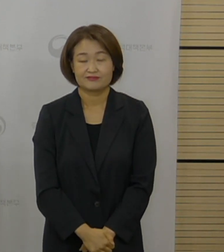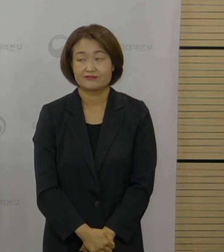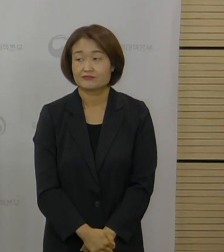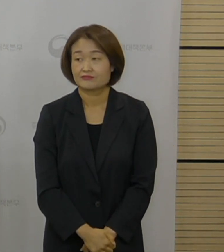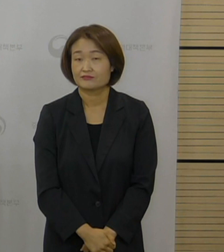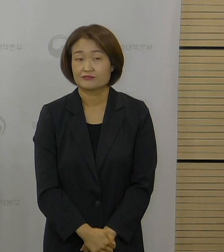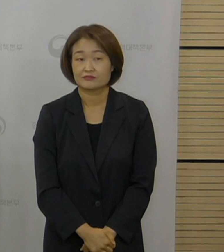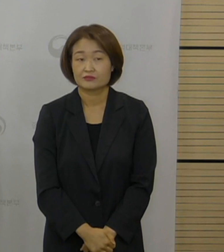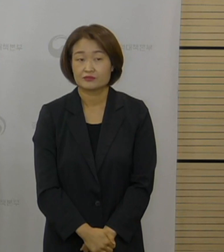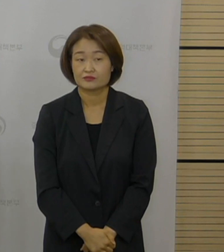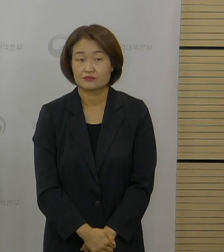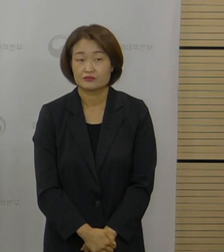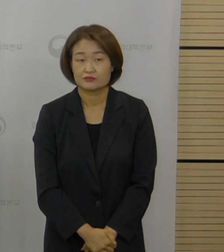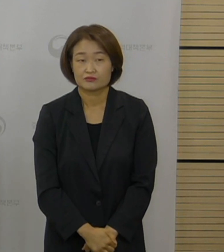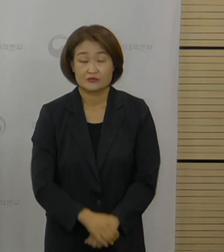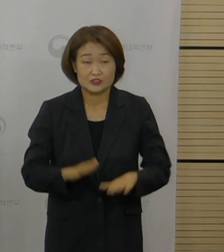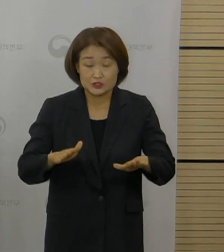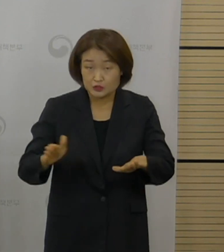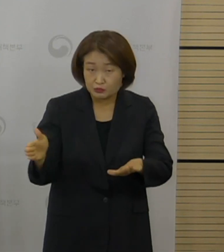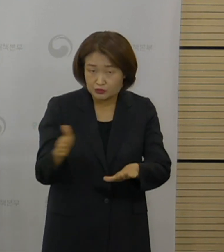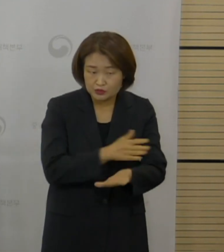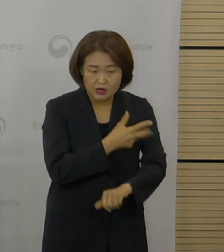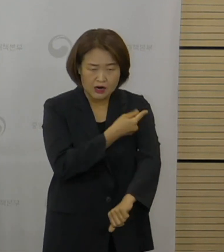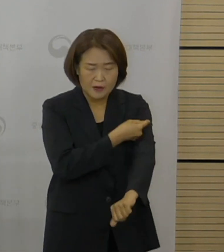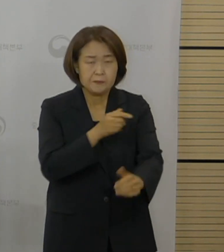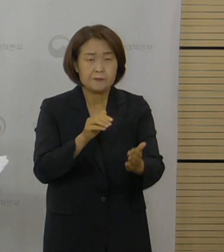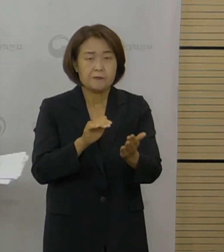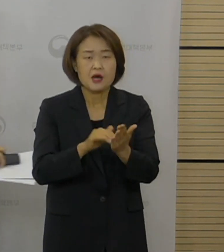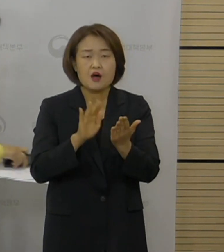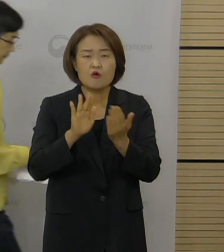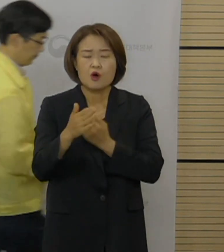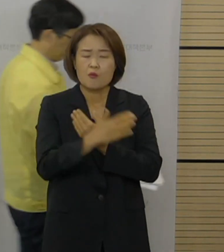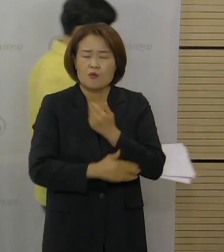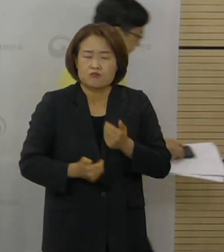지금부터는 이상반응과 관련된 질문 드리도록 하겠습니다.